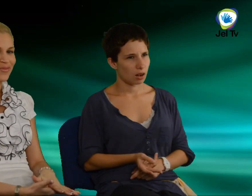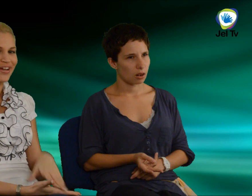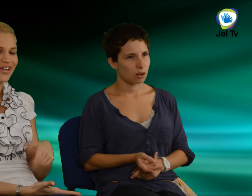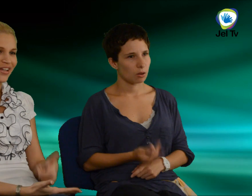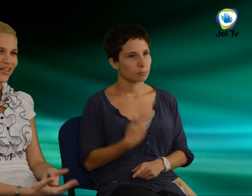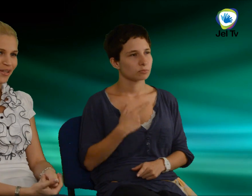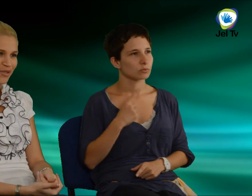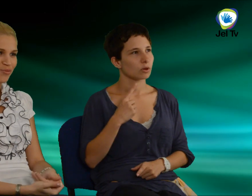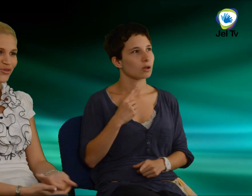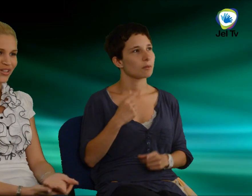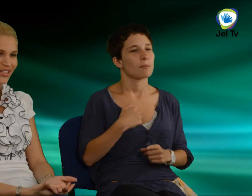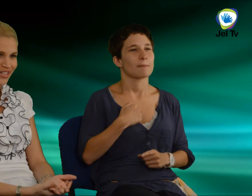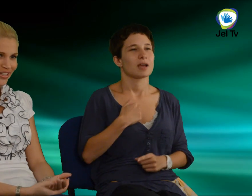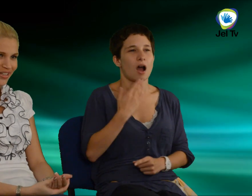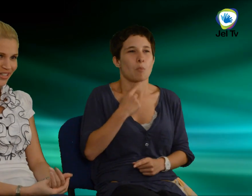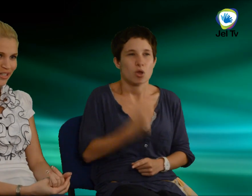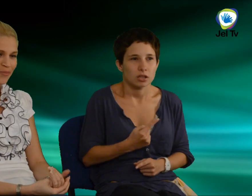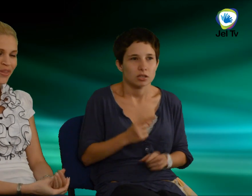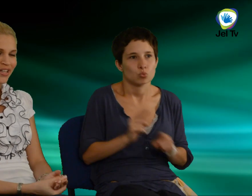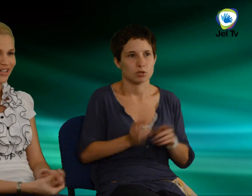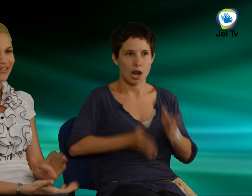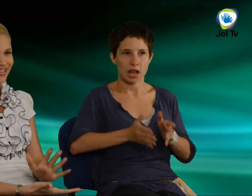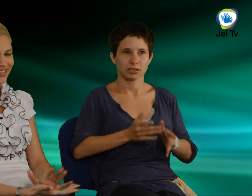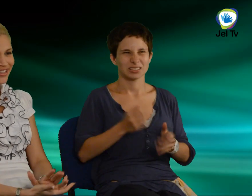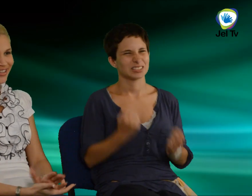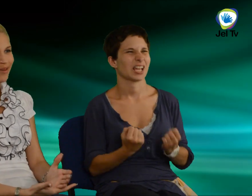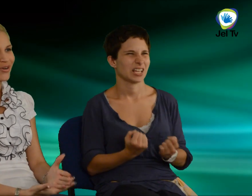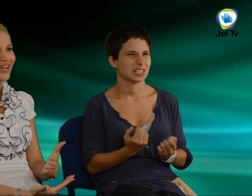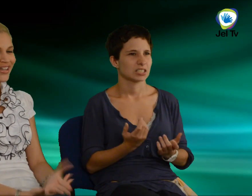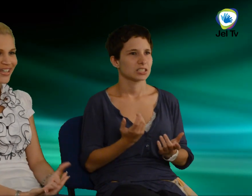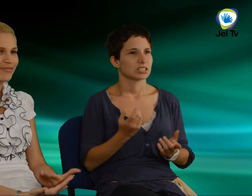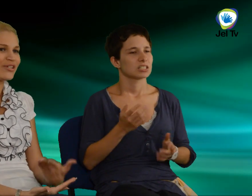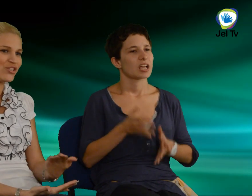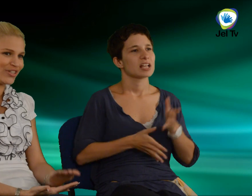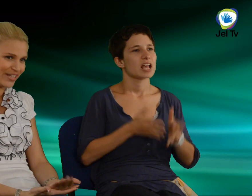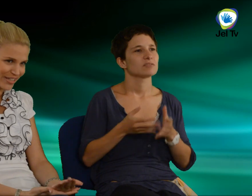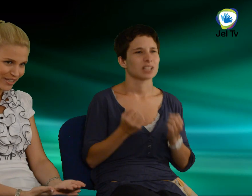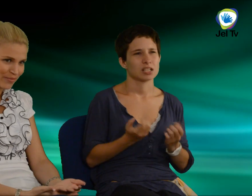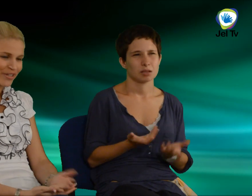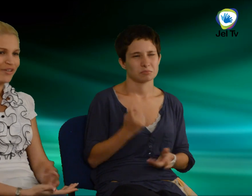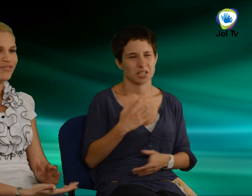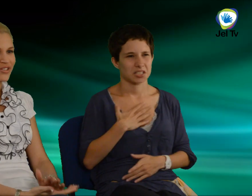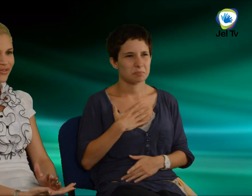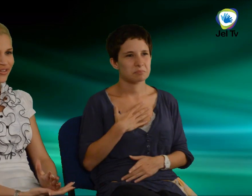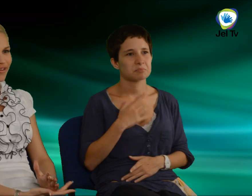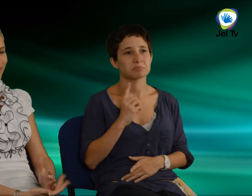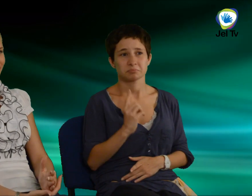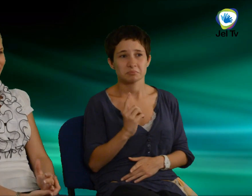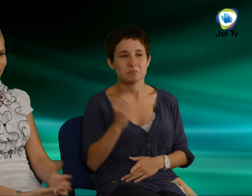eljelenni, amit mondani szeretnék, ezért szerintem a jelnyelv kicsit nehezebb. Viszont a beszélő